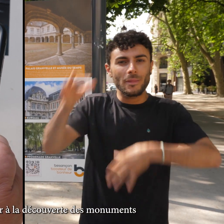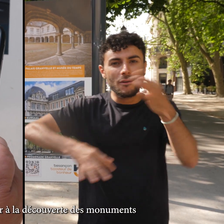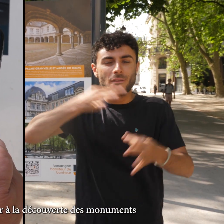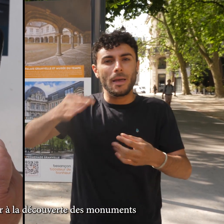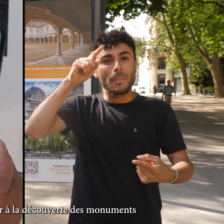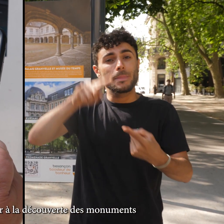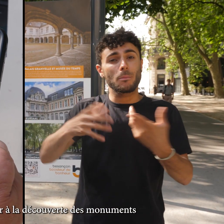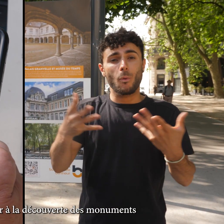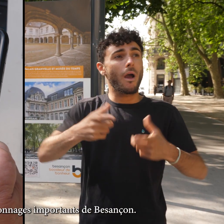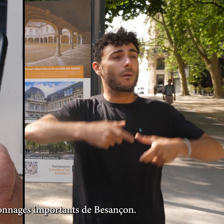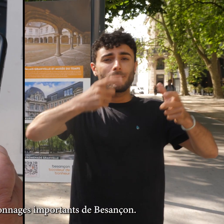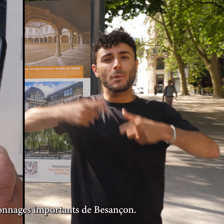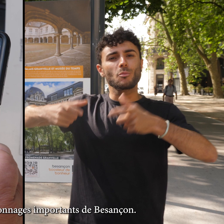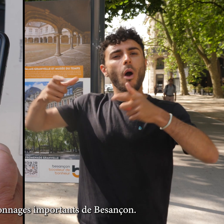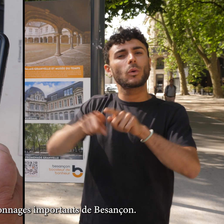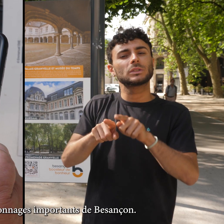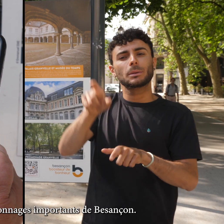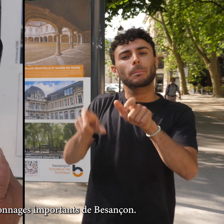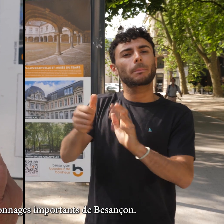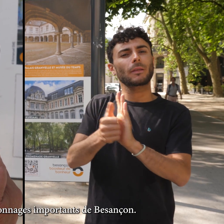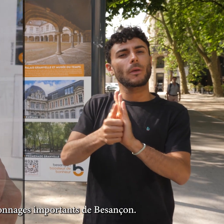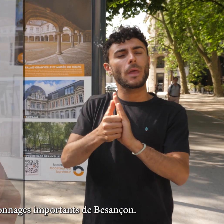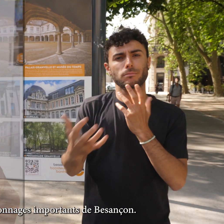découverte des monuments et personnages importants de Besançon.